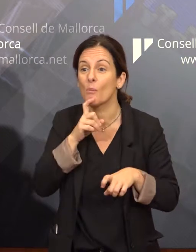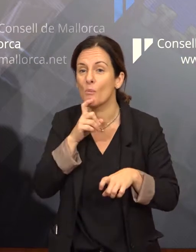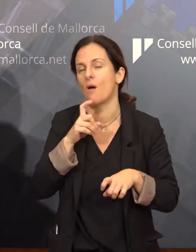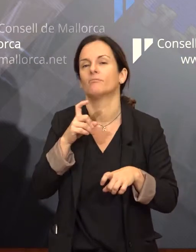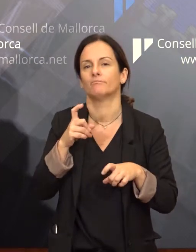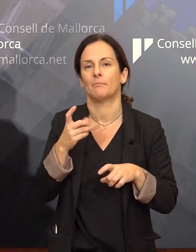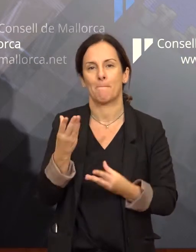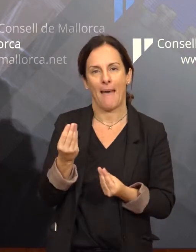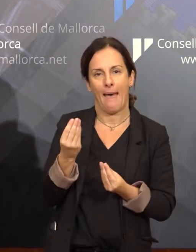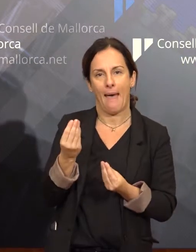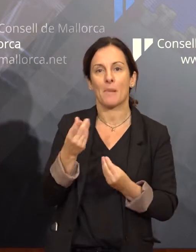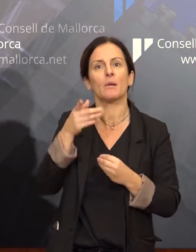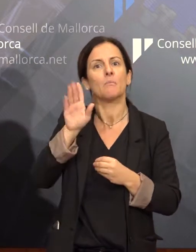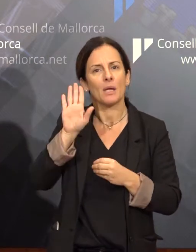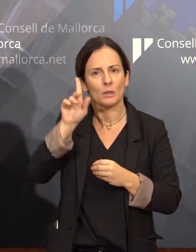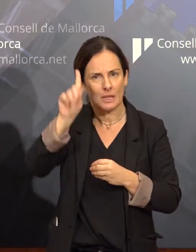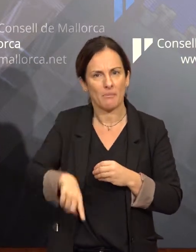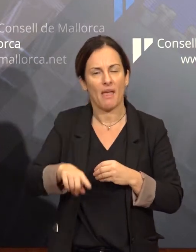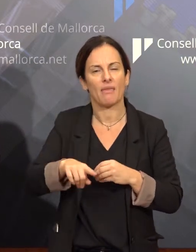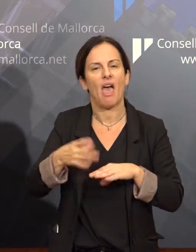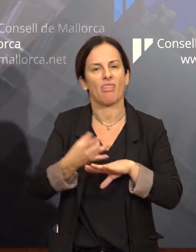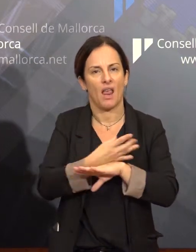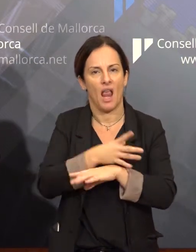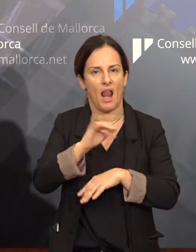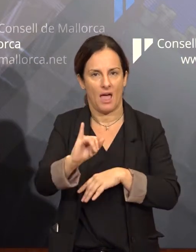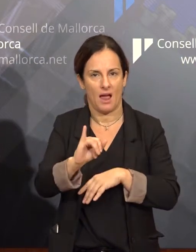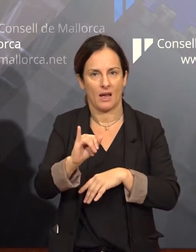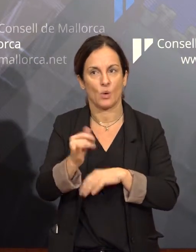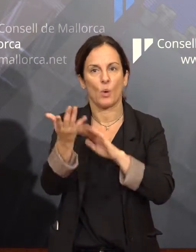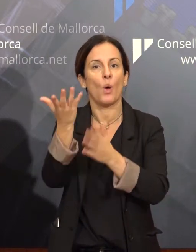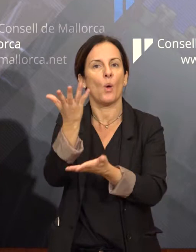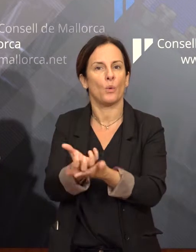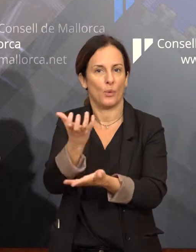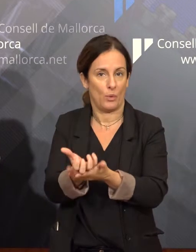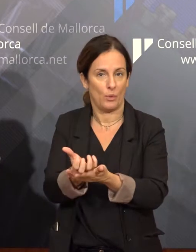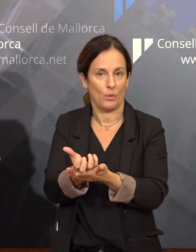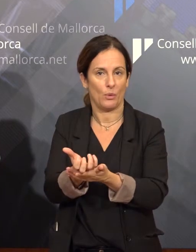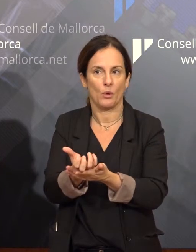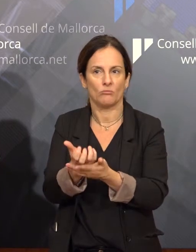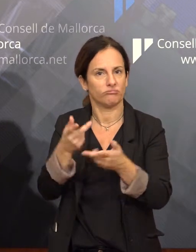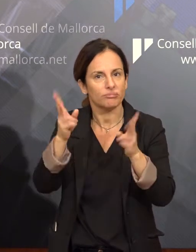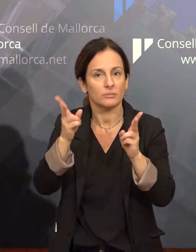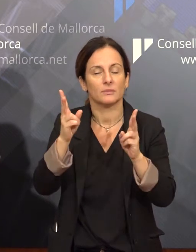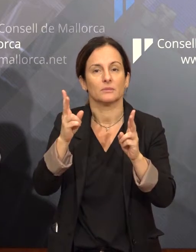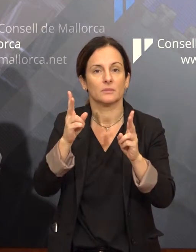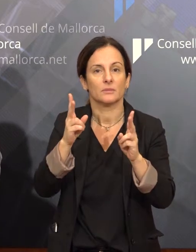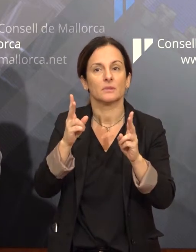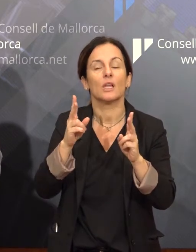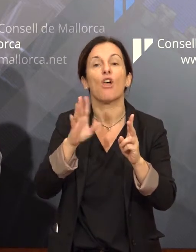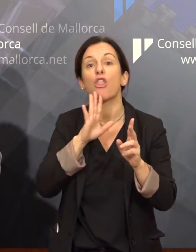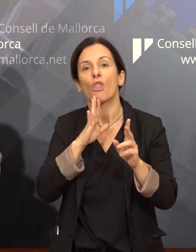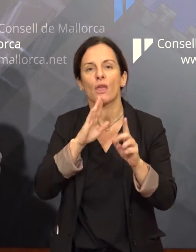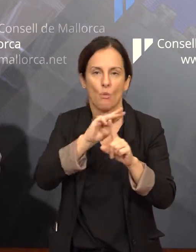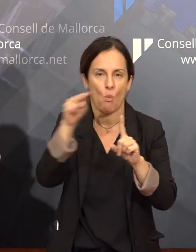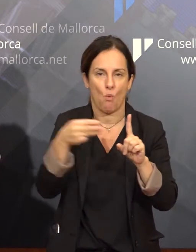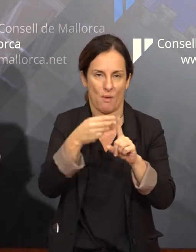però també la tenim en format digital i estarà descarregable en el web del Consell de Mallorca. És a dir, que a part